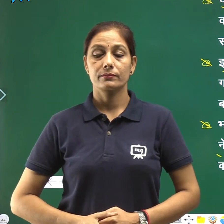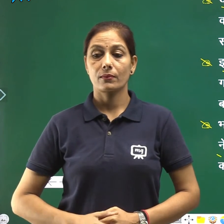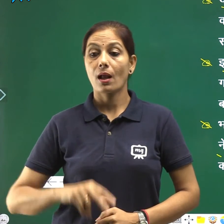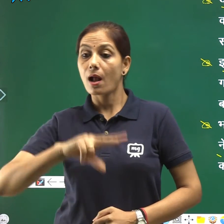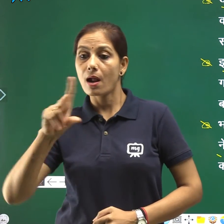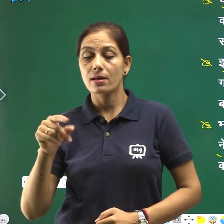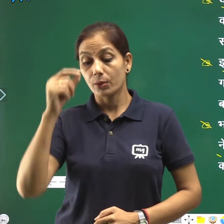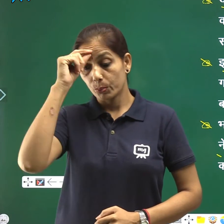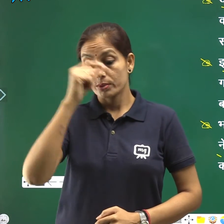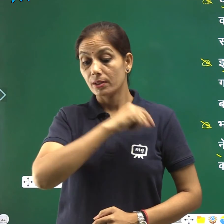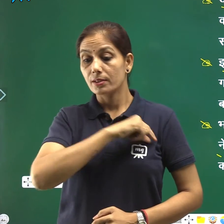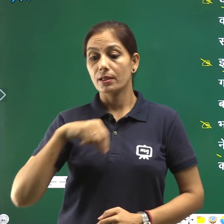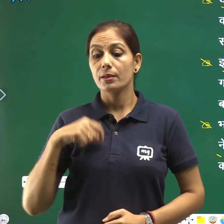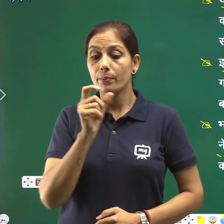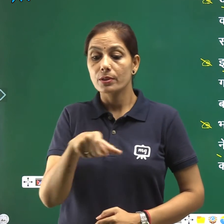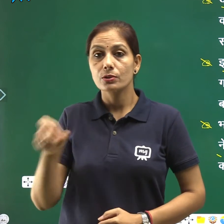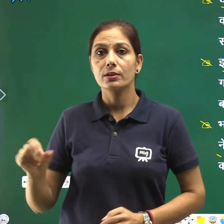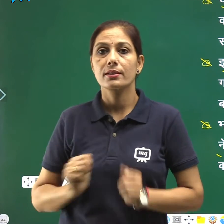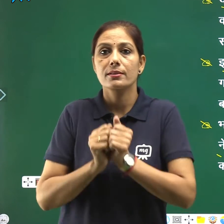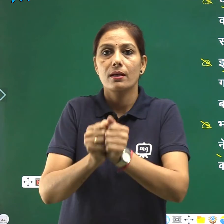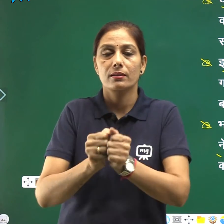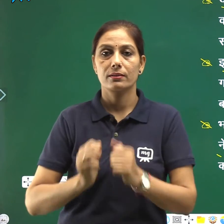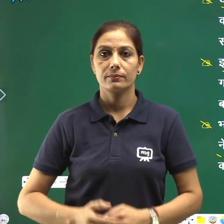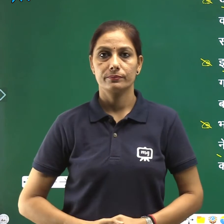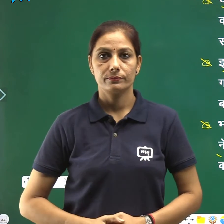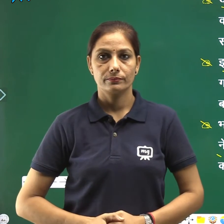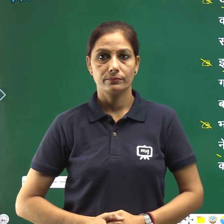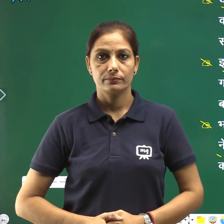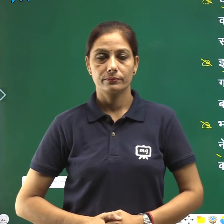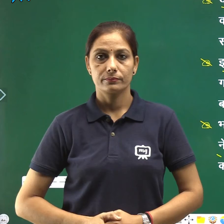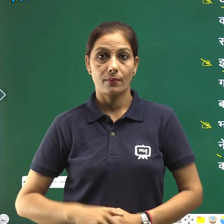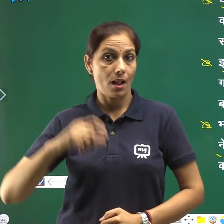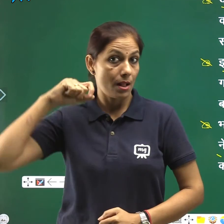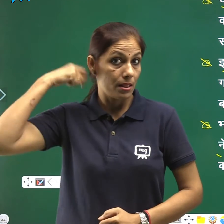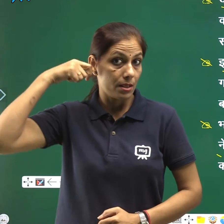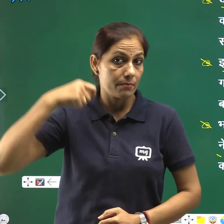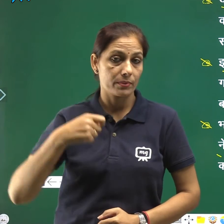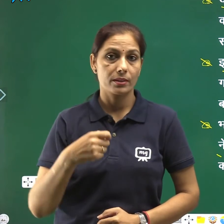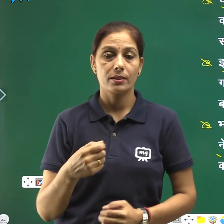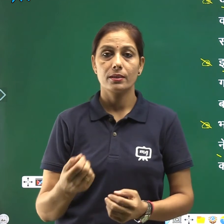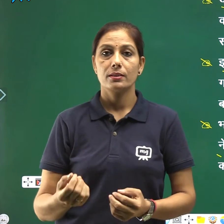के साथ धर्म की शिक्षा लिए